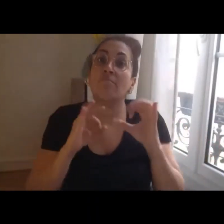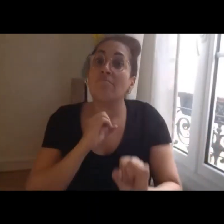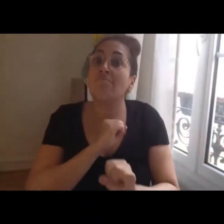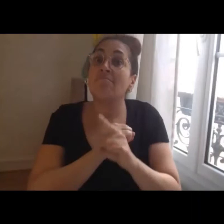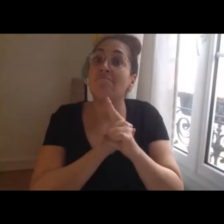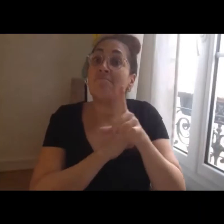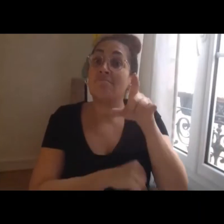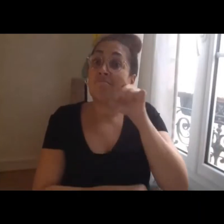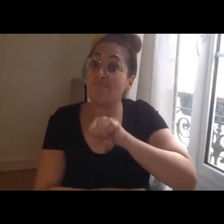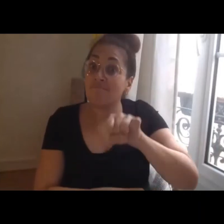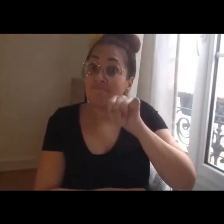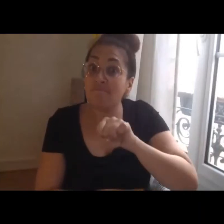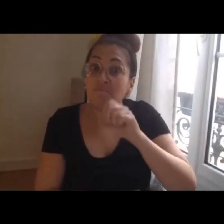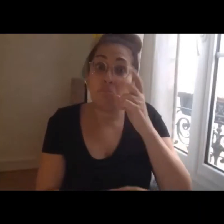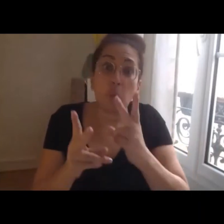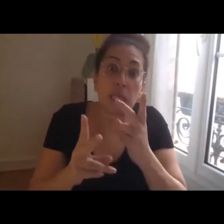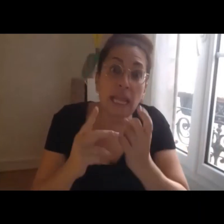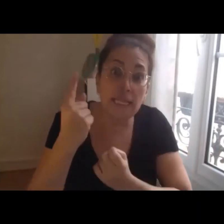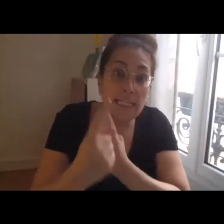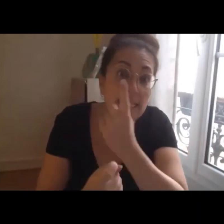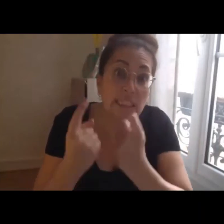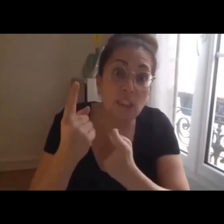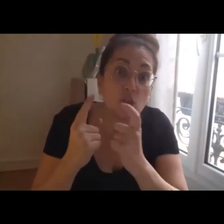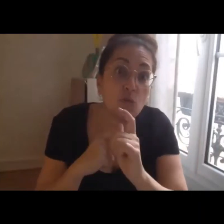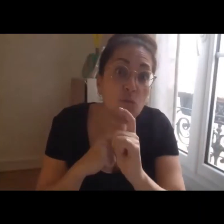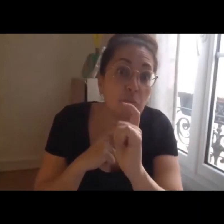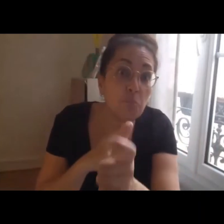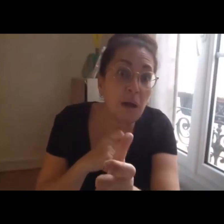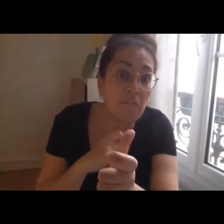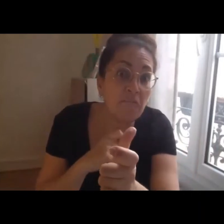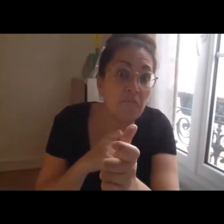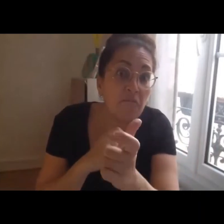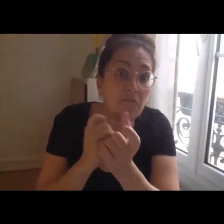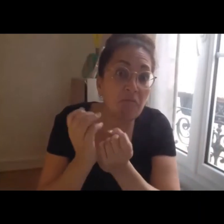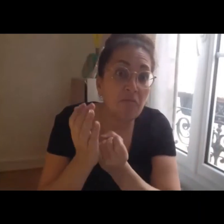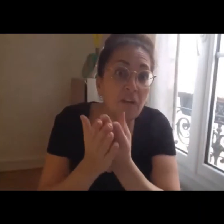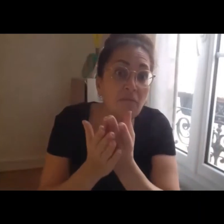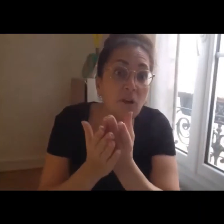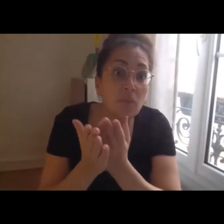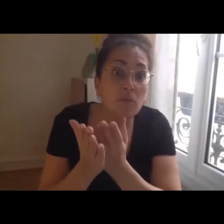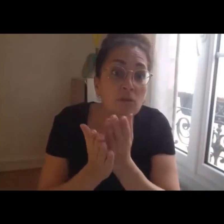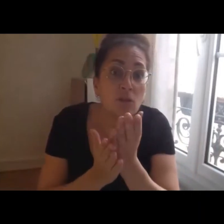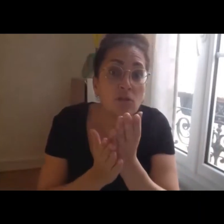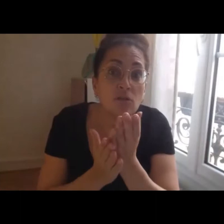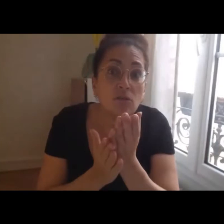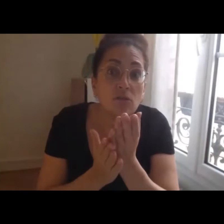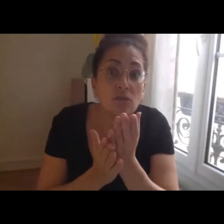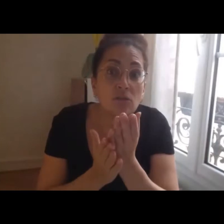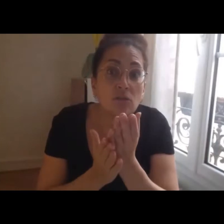revenir éventuellement s'il des questions sur ce que c'est qu'un accélérateur d